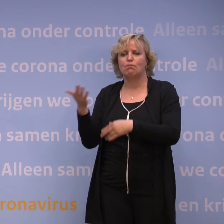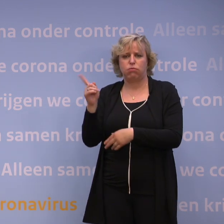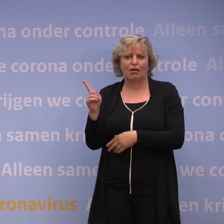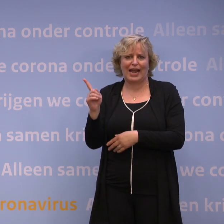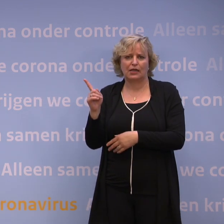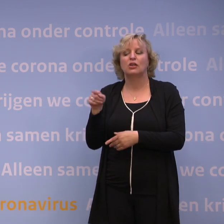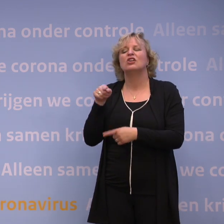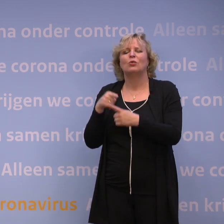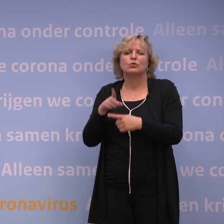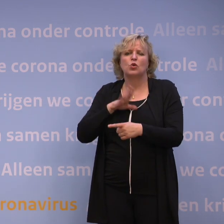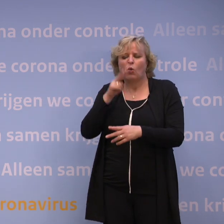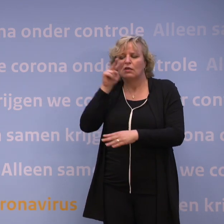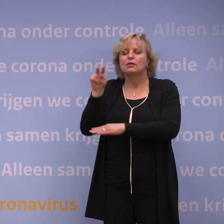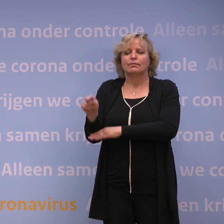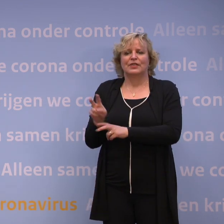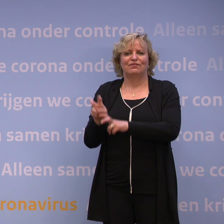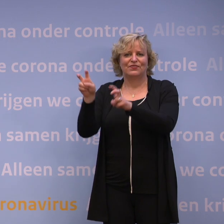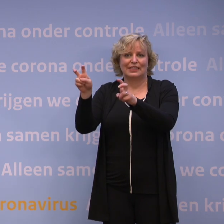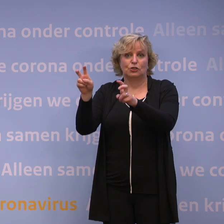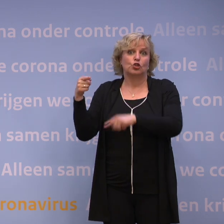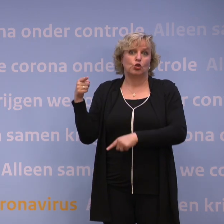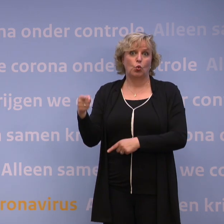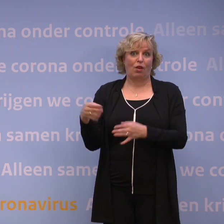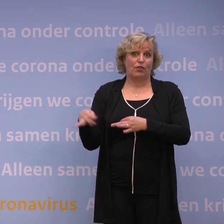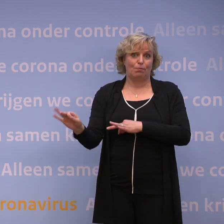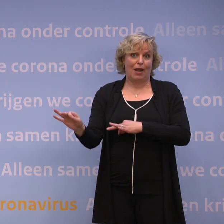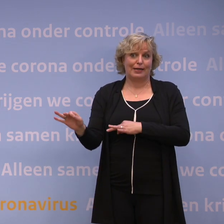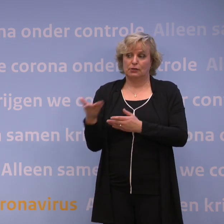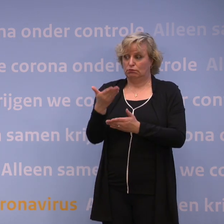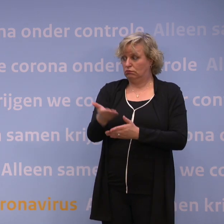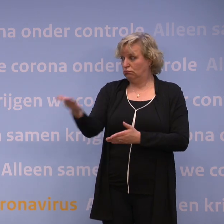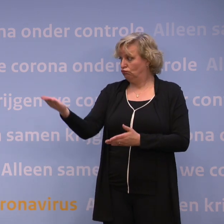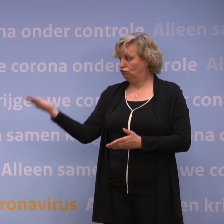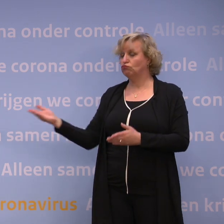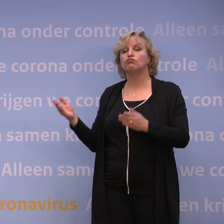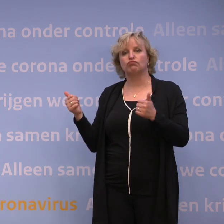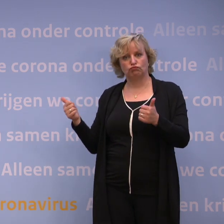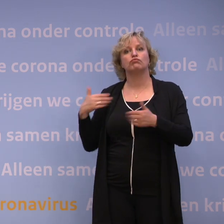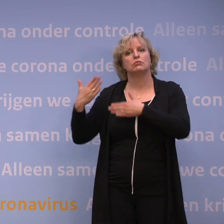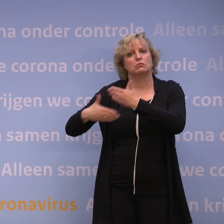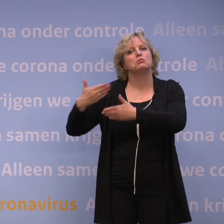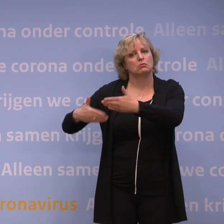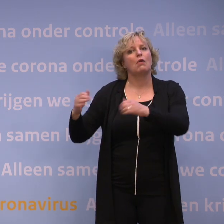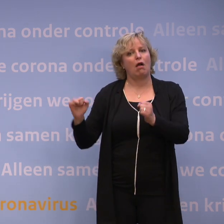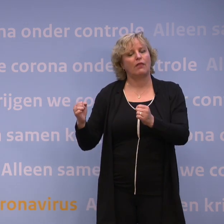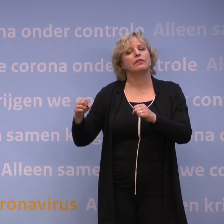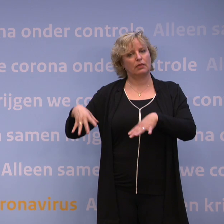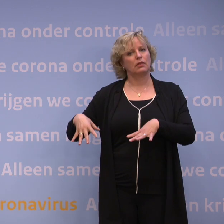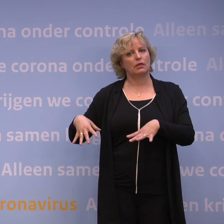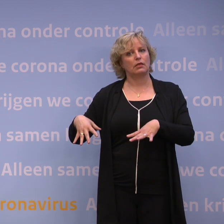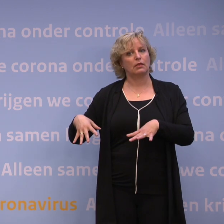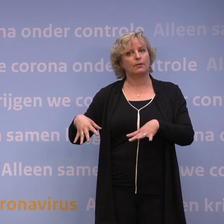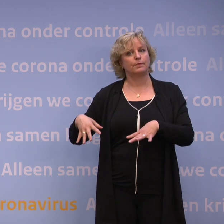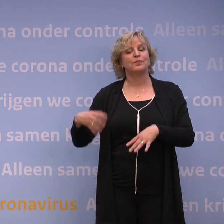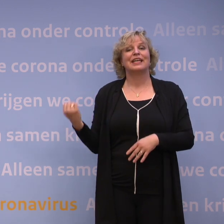Dat zijn de drie strategische doelstellingen van het hele beleid. Dus dan kun je dat doen. Maar tegelijkertijd moeten we echt, en daarom noem ik